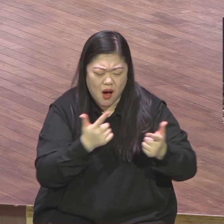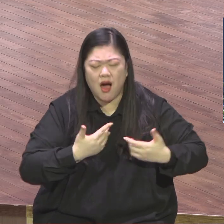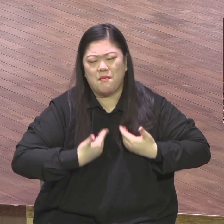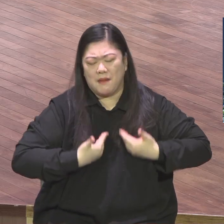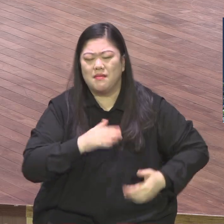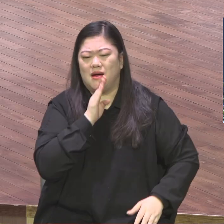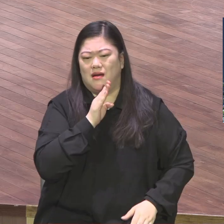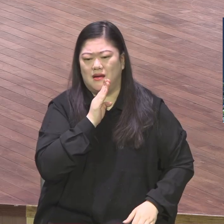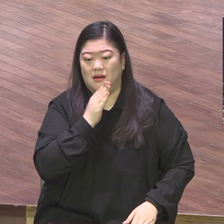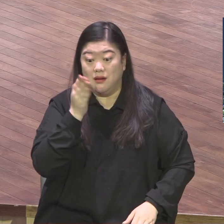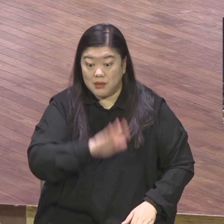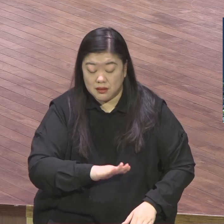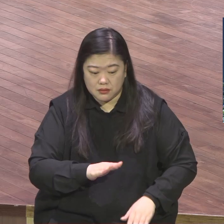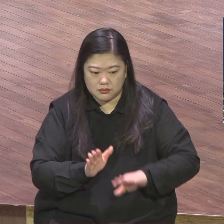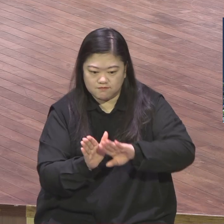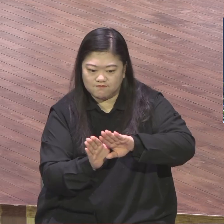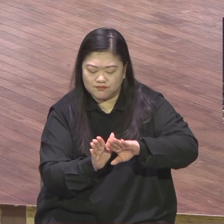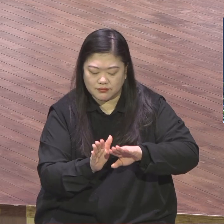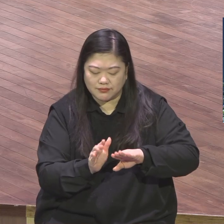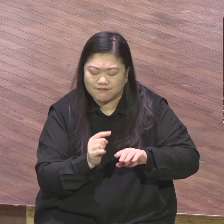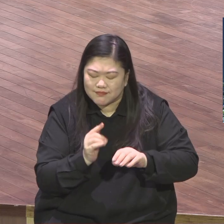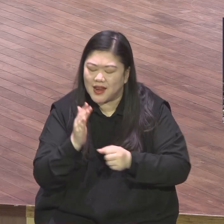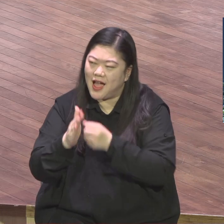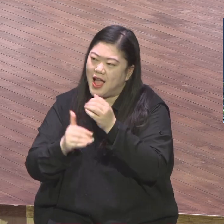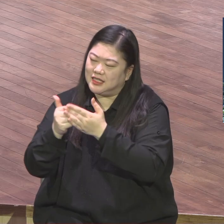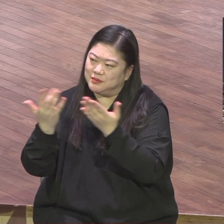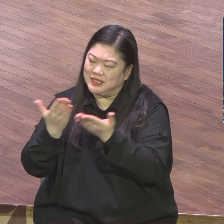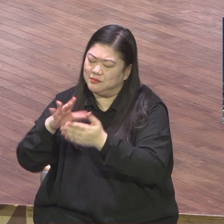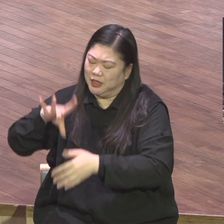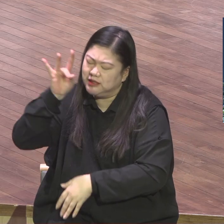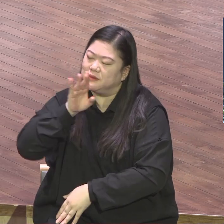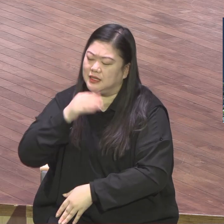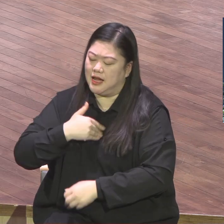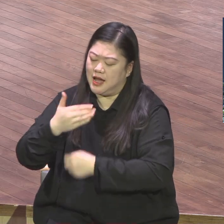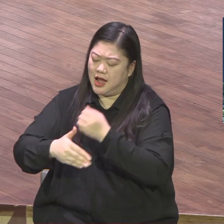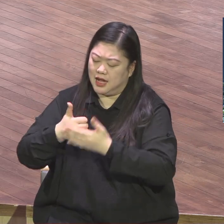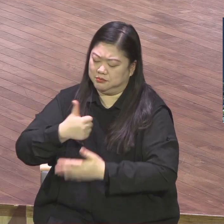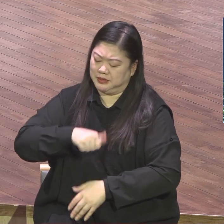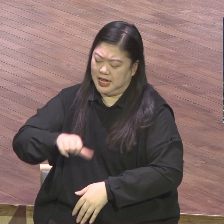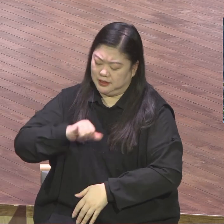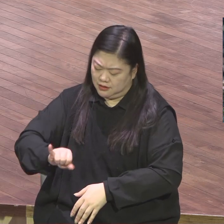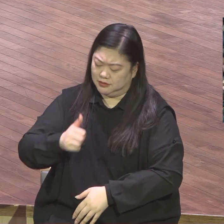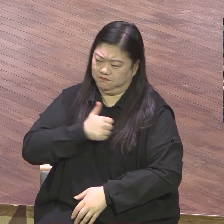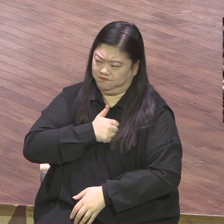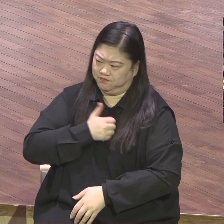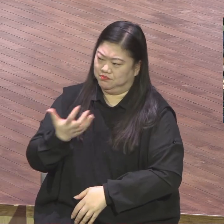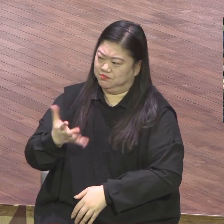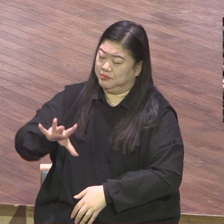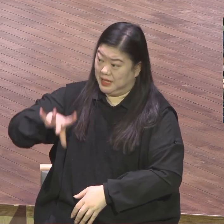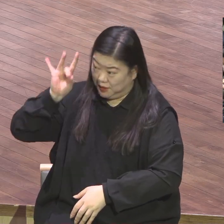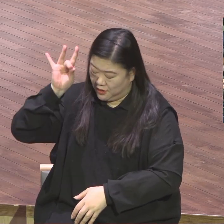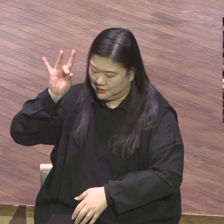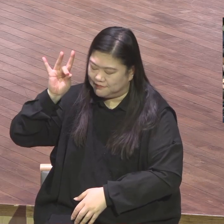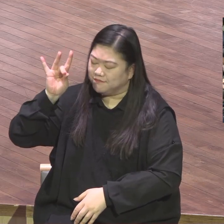하나님의 스타트 만에 내가 이 일을 통해서 우리 가정의 모든 저주가 끝나가여 조합사사 여러분 그런 때문에